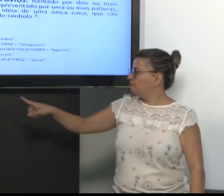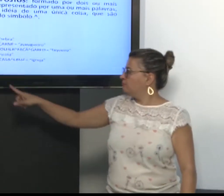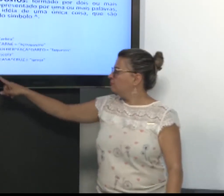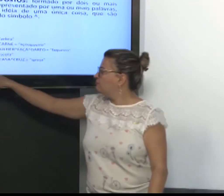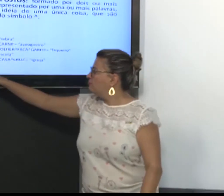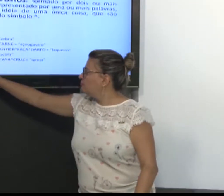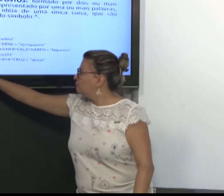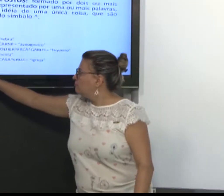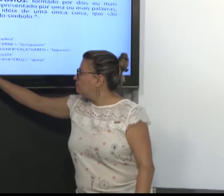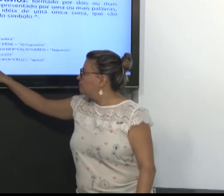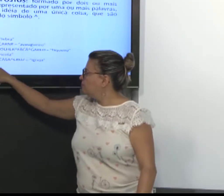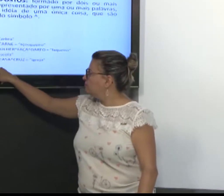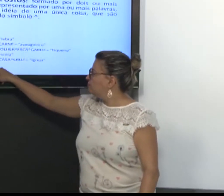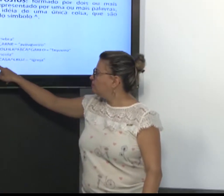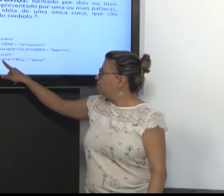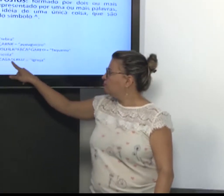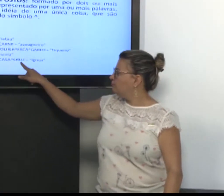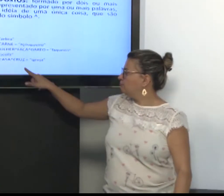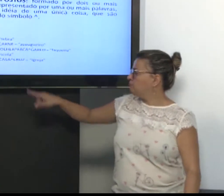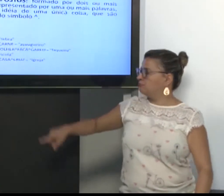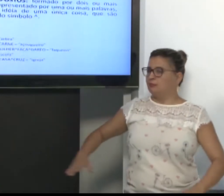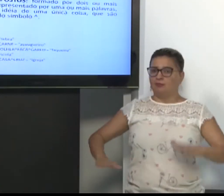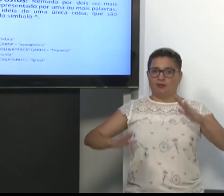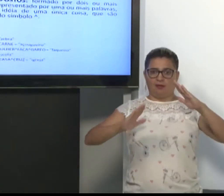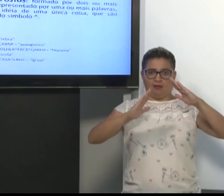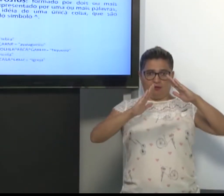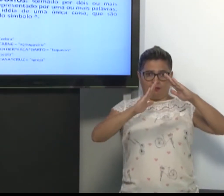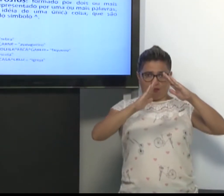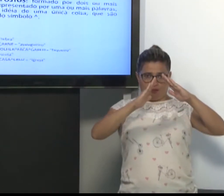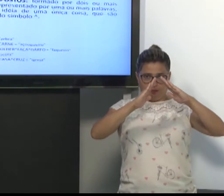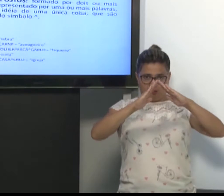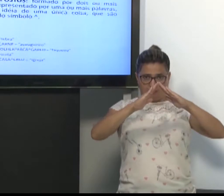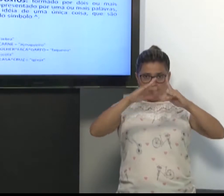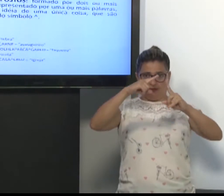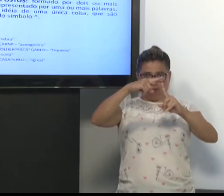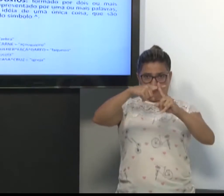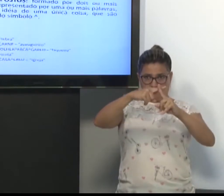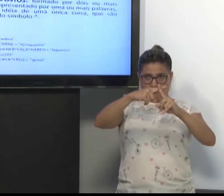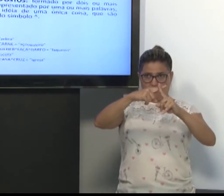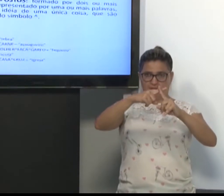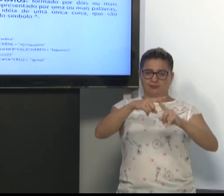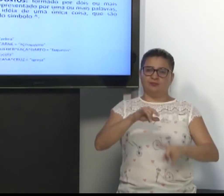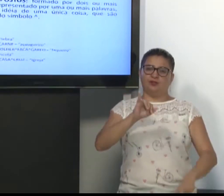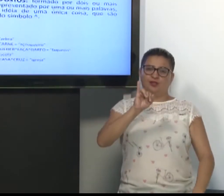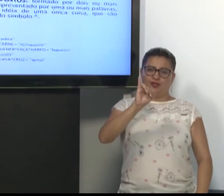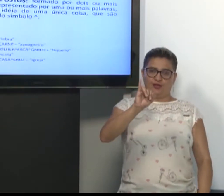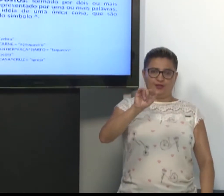E casa. Sinal de positivo. de cruz. Que significa igreja.